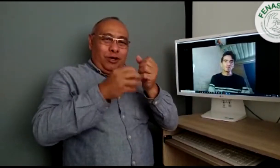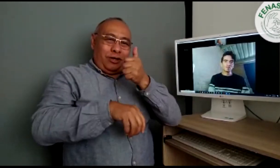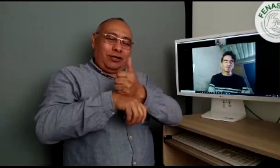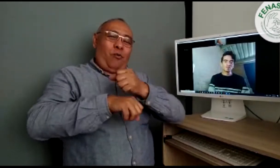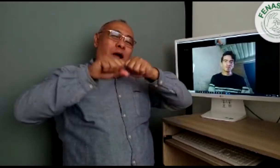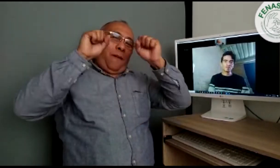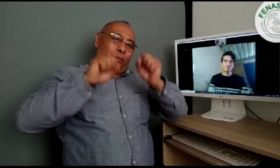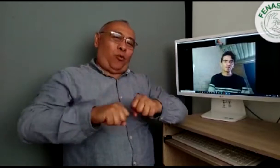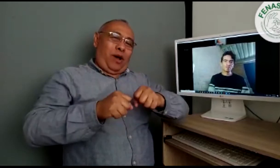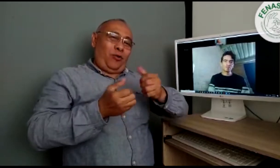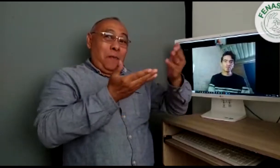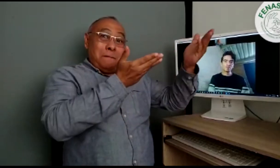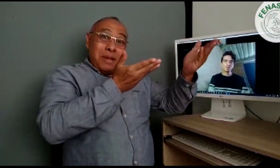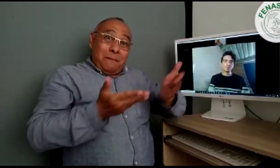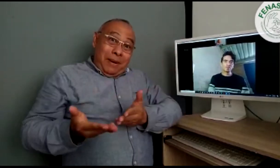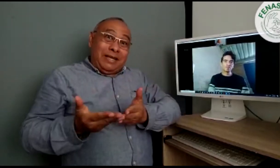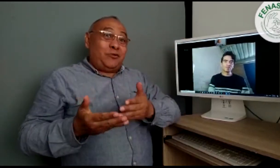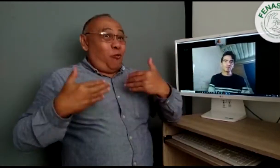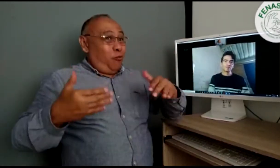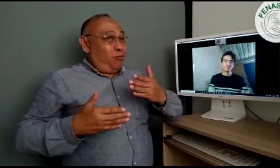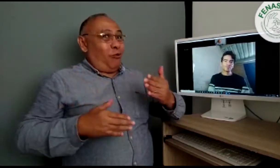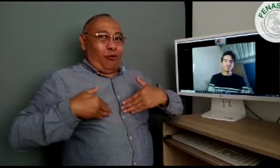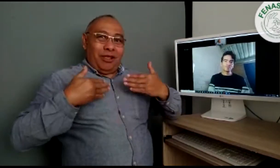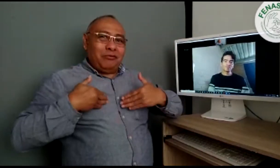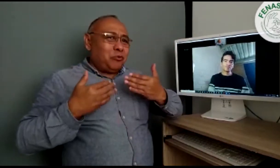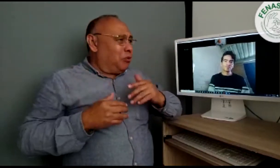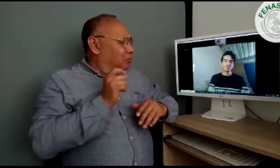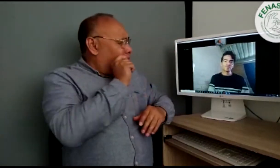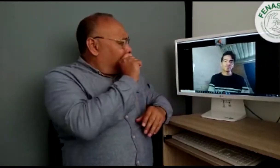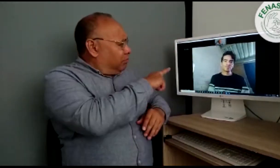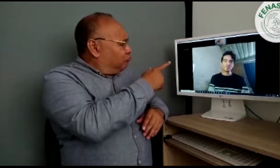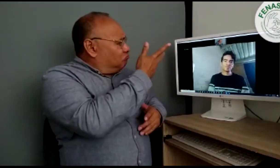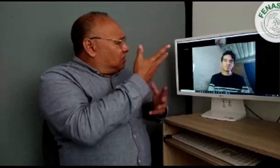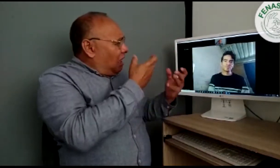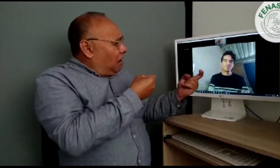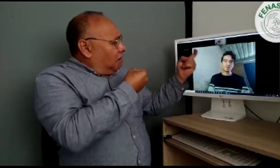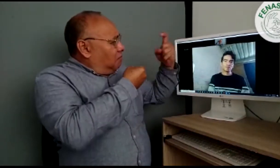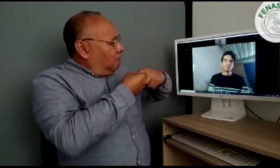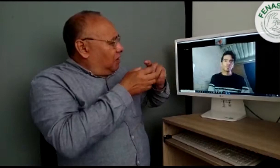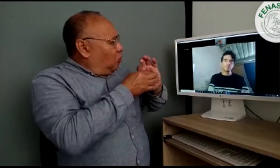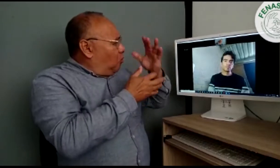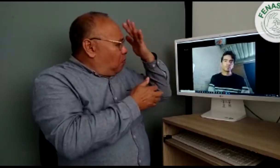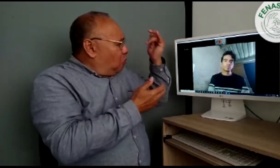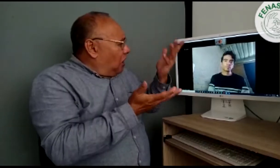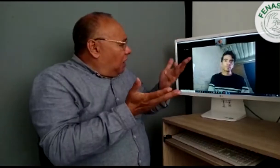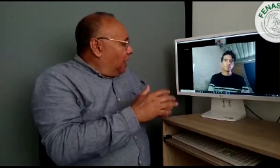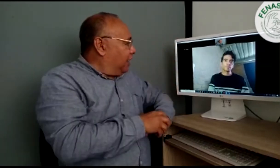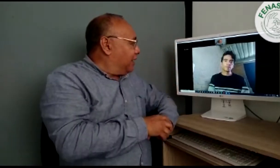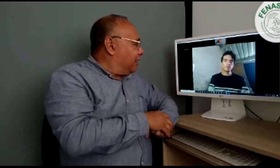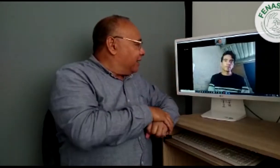asociación. El Consejo Directivo aprobó la integración de esta asociación. Quisiéramos que nos contaras por qué quisieron afiliarse a la federación.